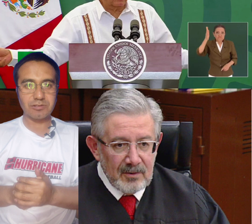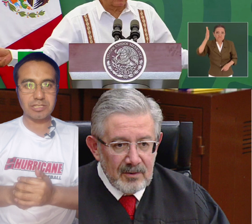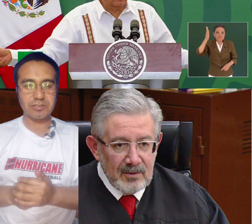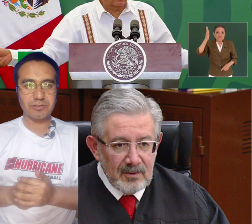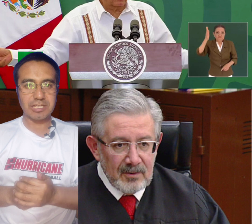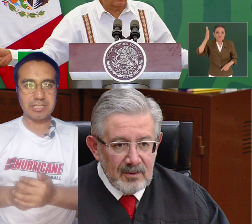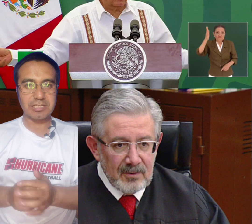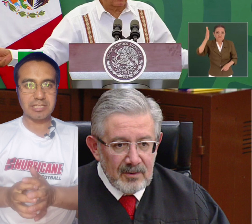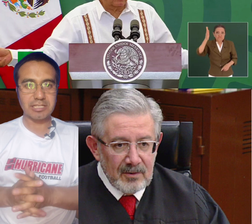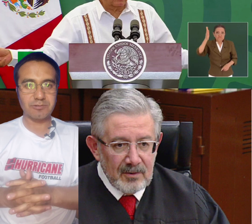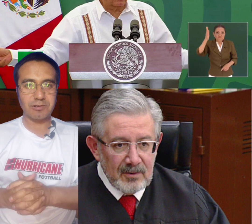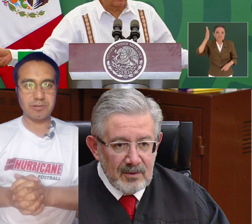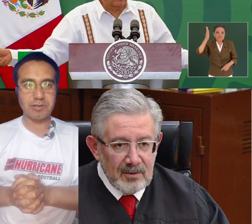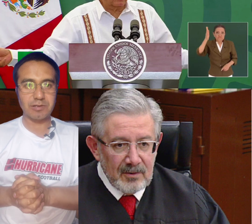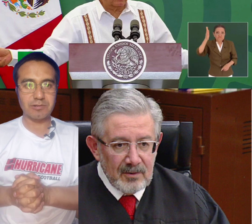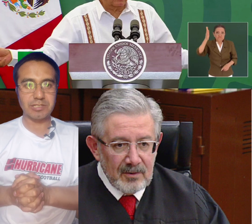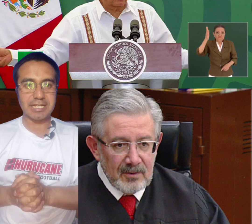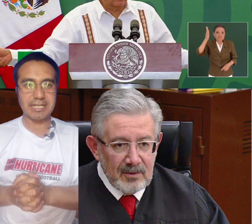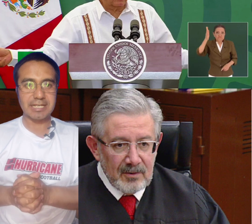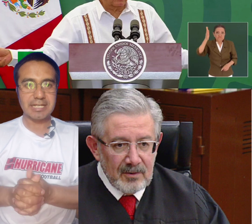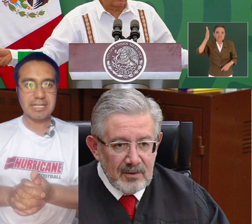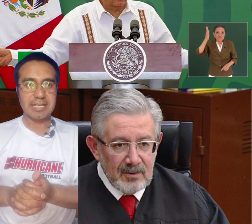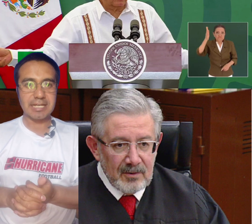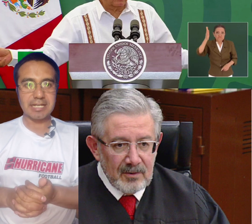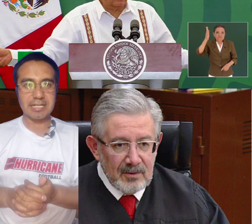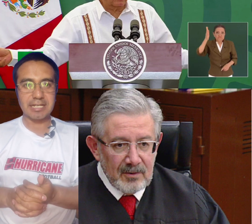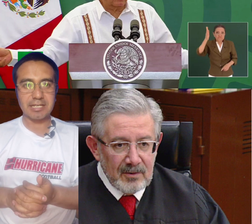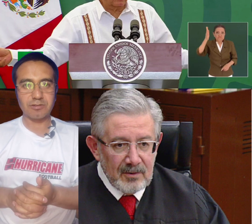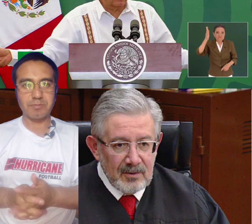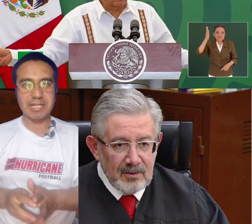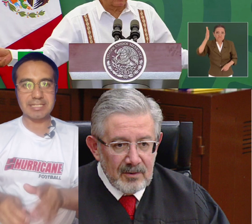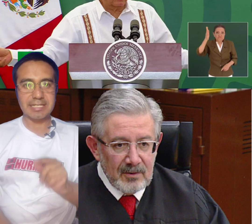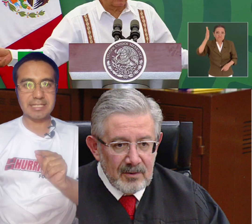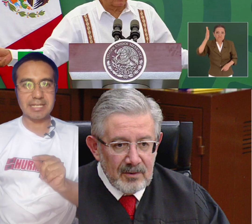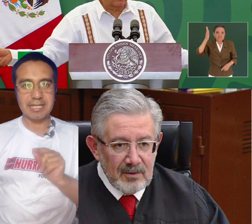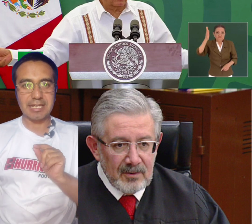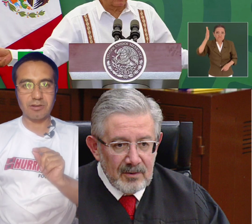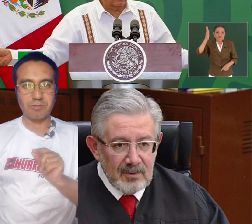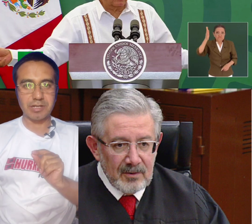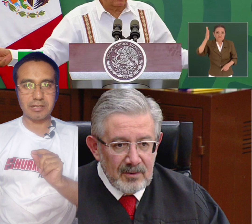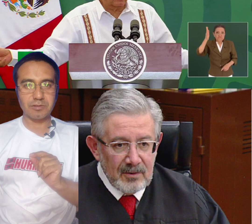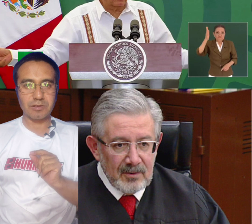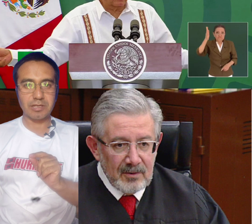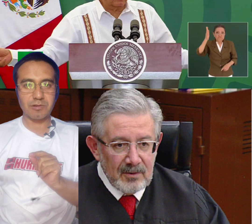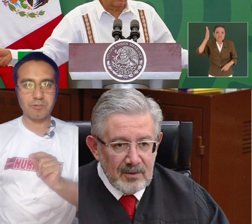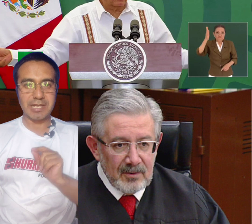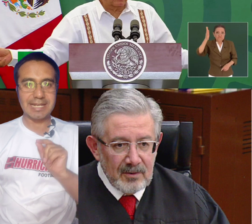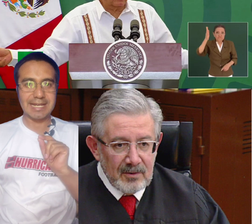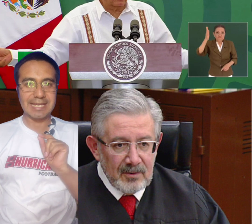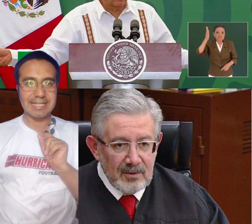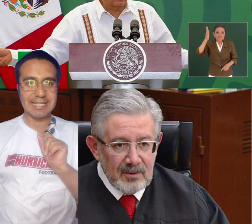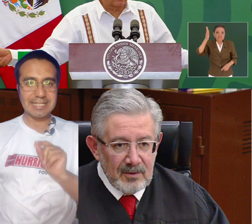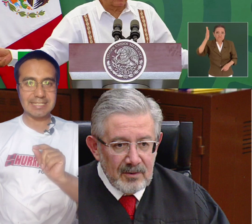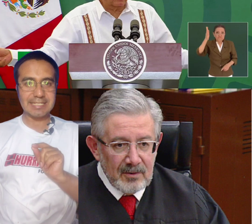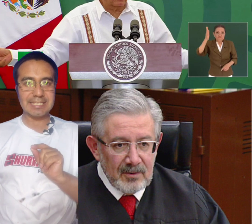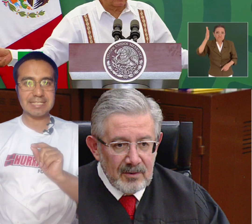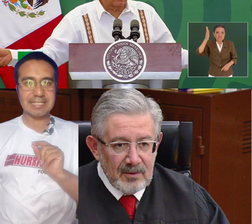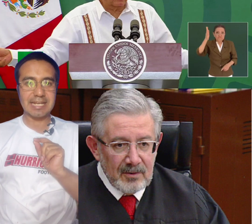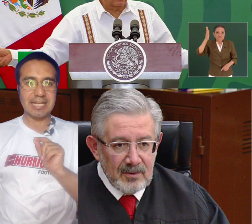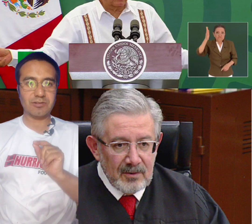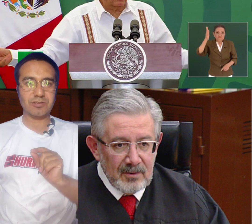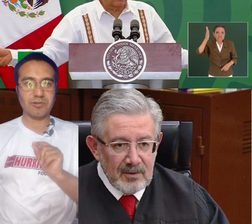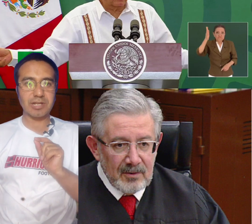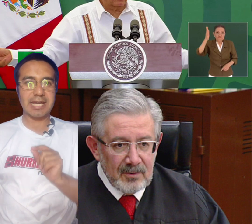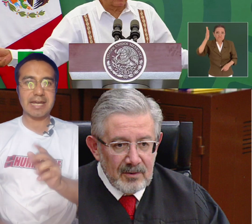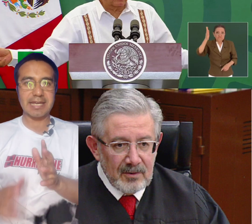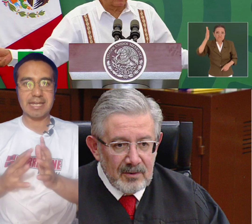a los estudiantes de Chihuahua y luego ya encargado presenta el gobernador de Coahuila en tres días